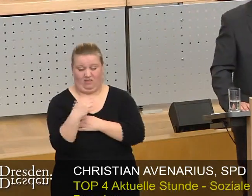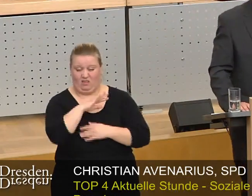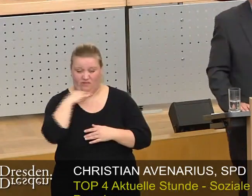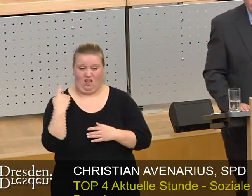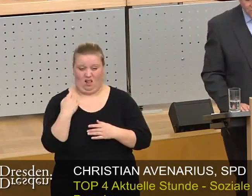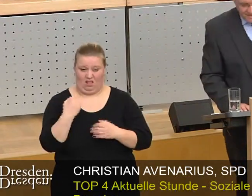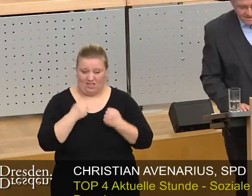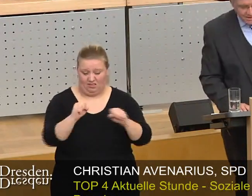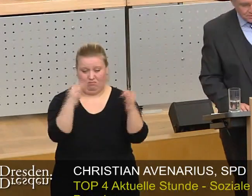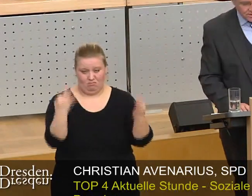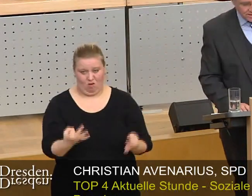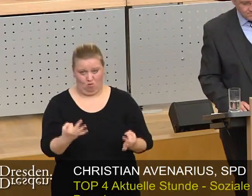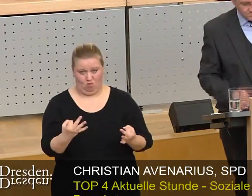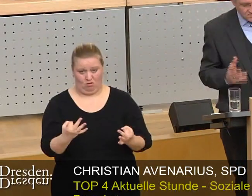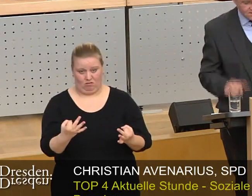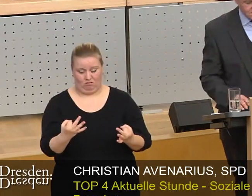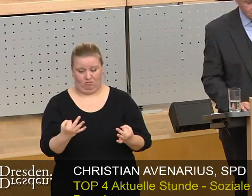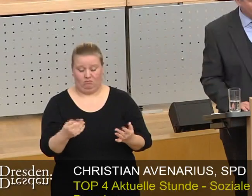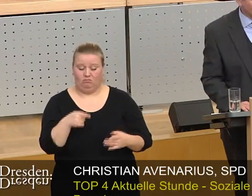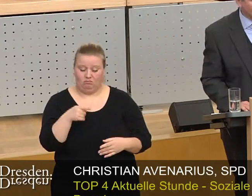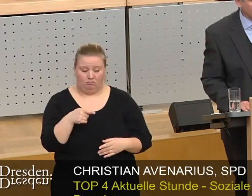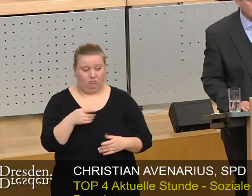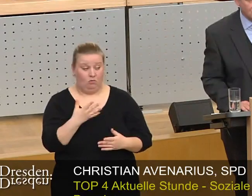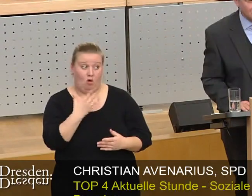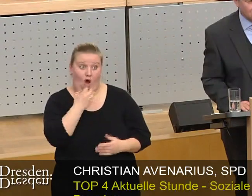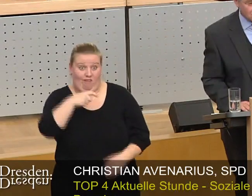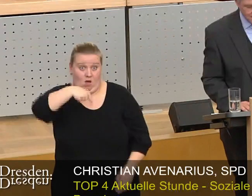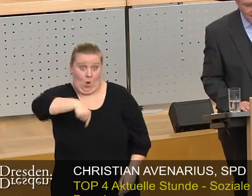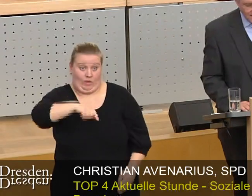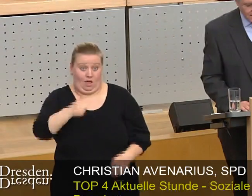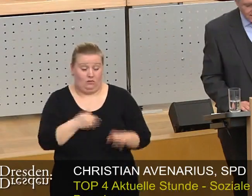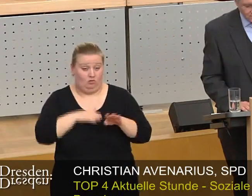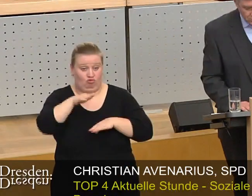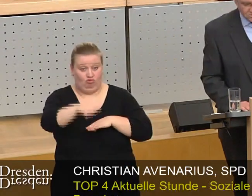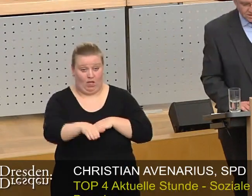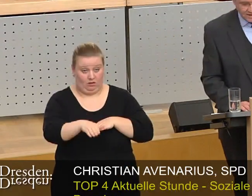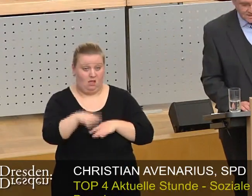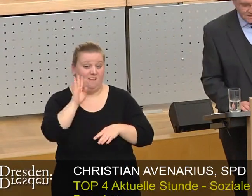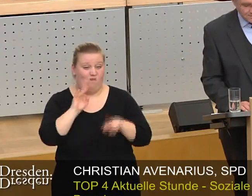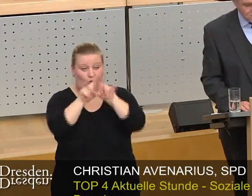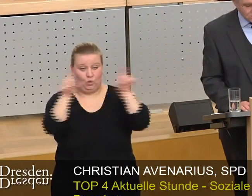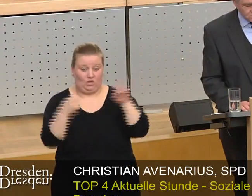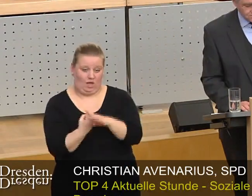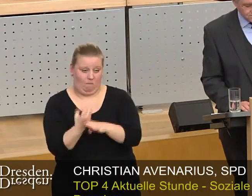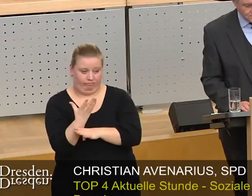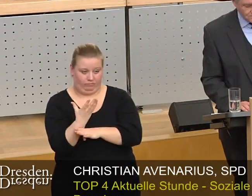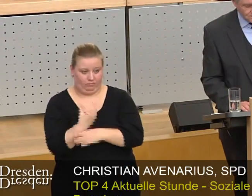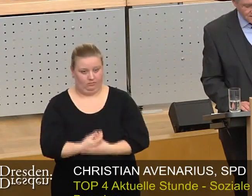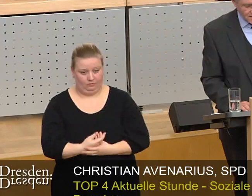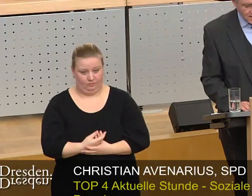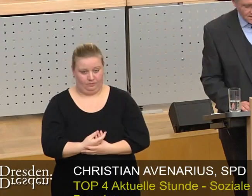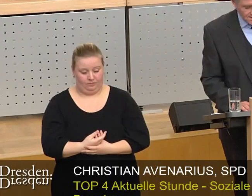Diese müssen zunächst einmal bestehen, das, was uns heute hoffentlich gelingen wird, das Wohnungsunternehmen ins Leben zu rufen.